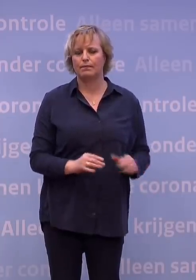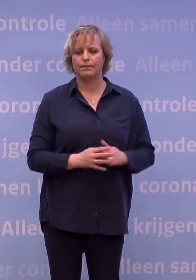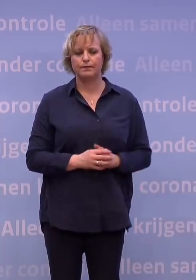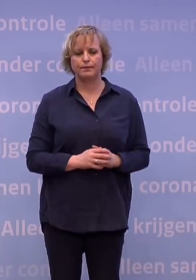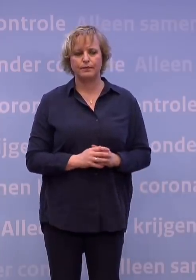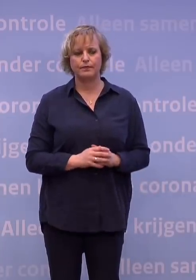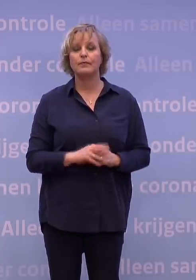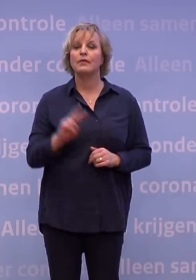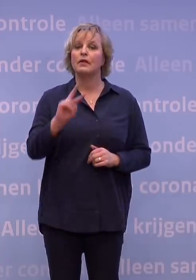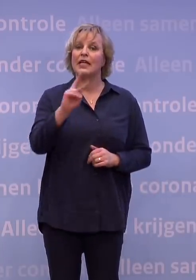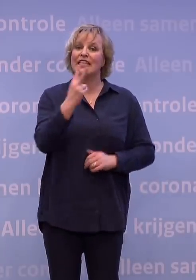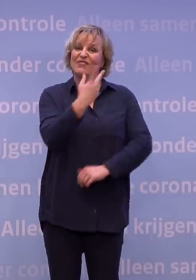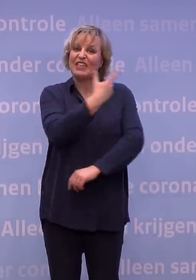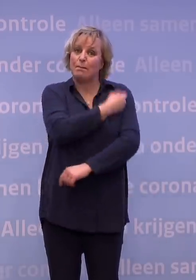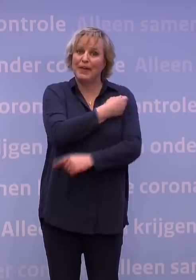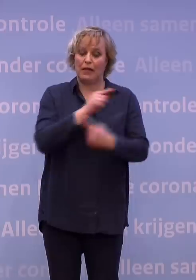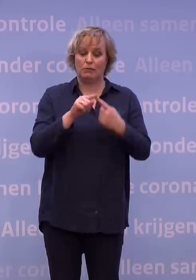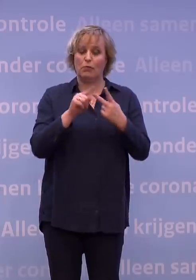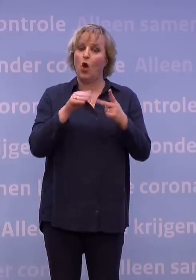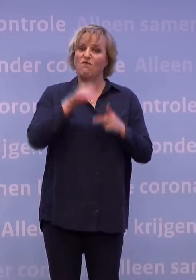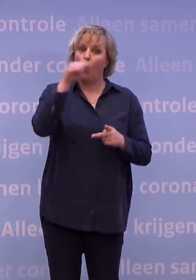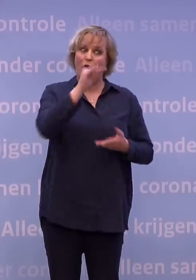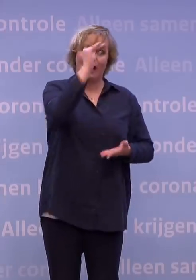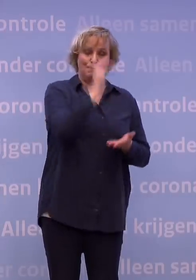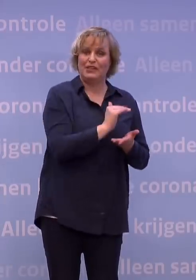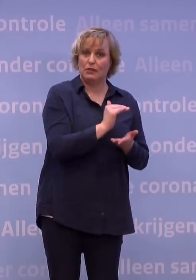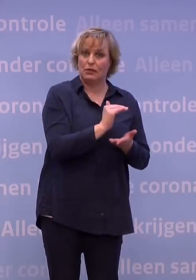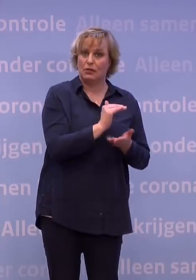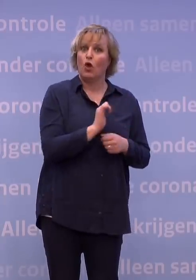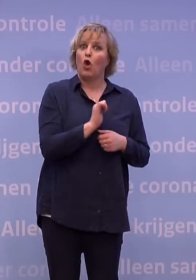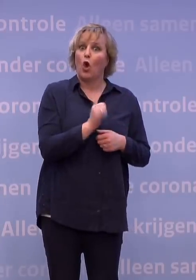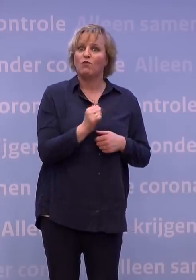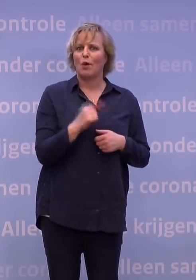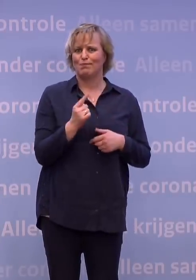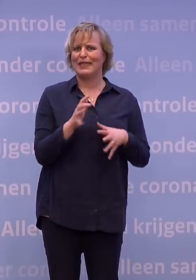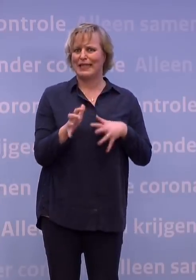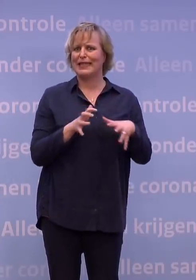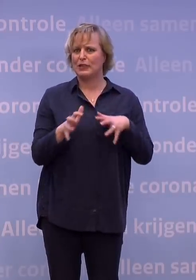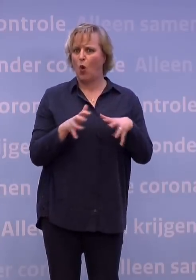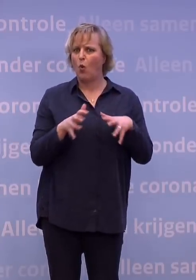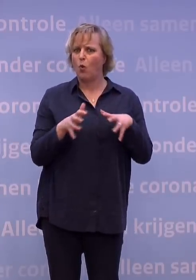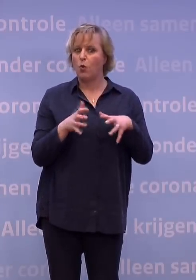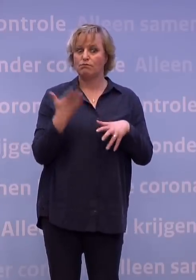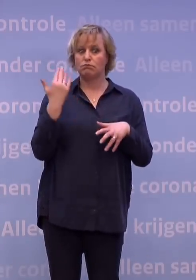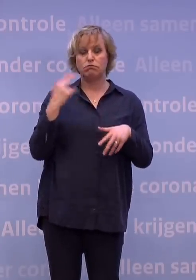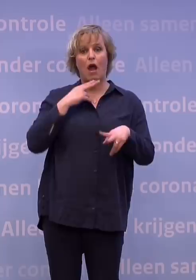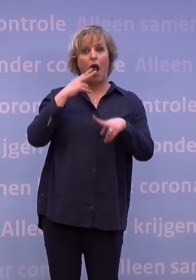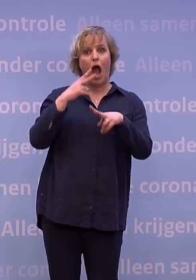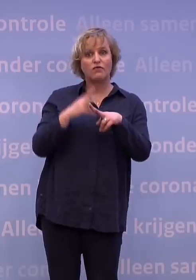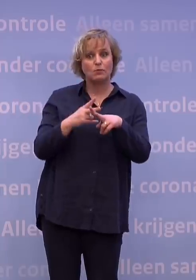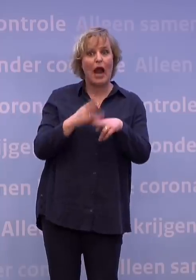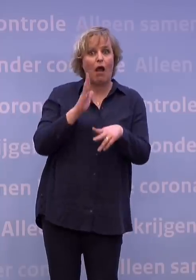Het plannen van die tweede prik en het minder voorraad aanhouden, dat betekent een iets groter risico dat we gemaakte afspraken moeten